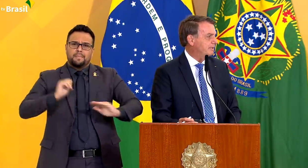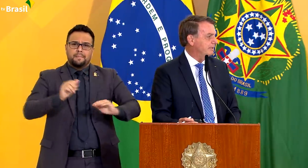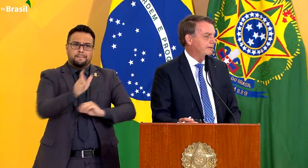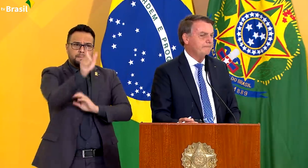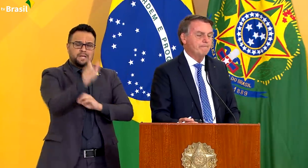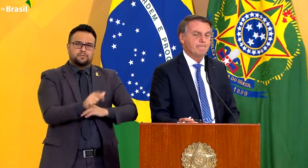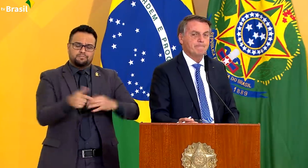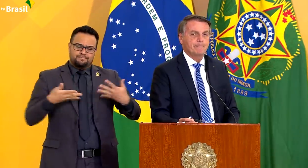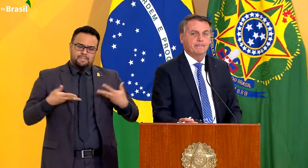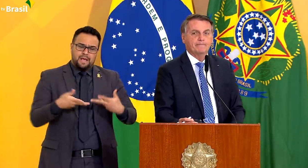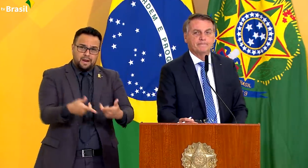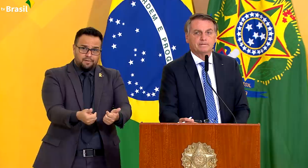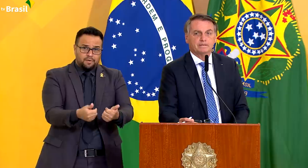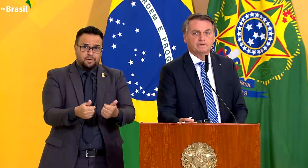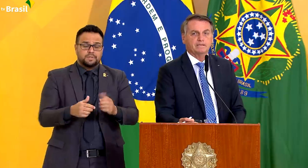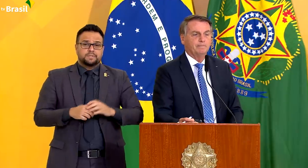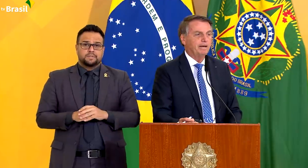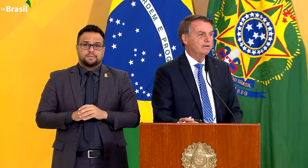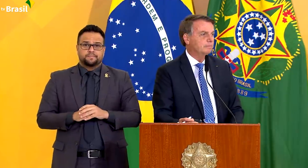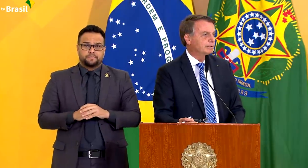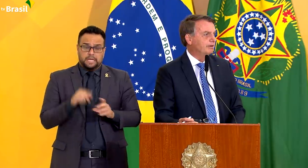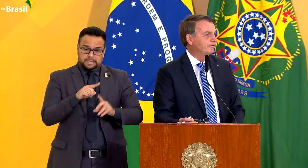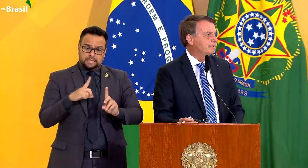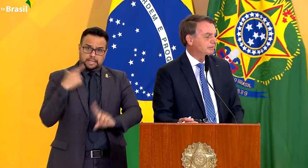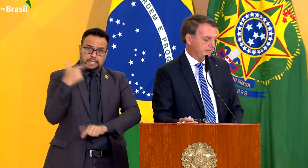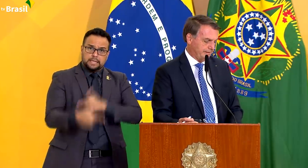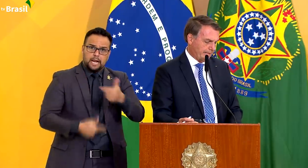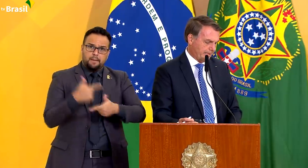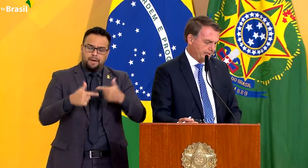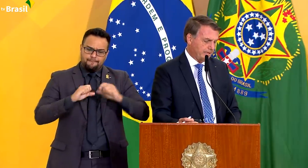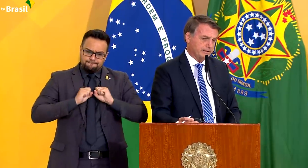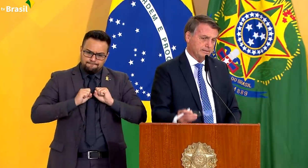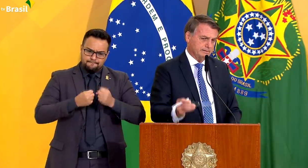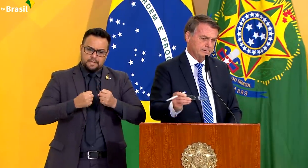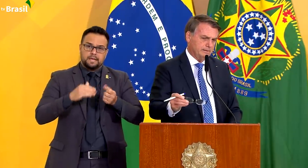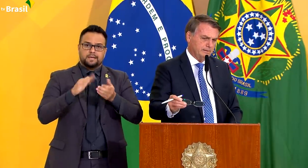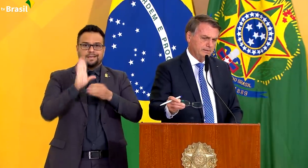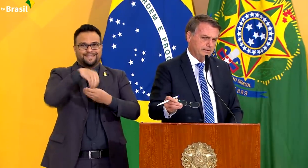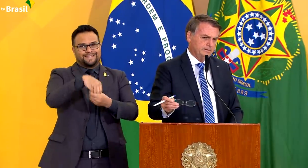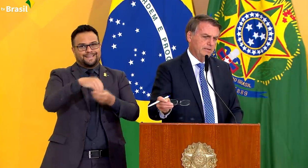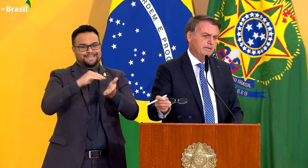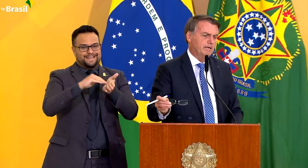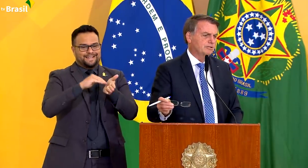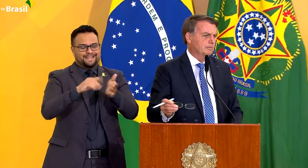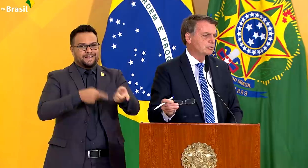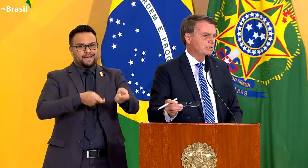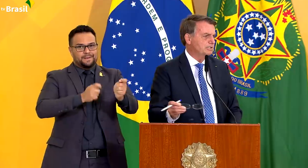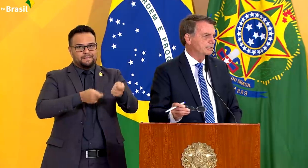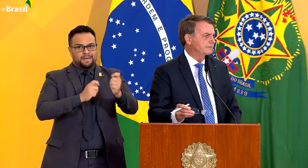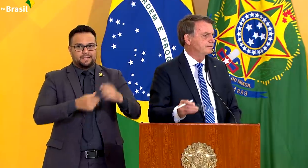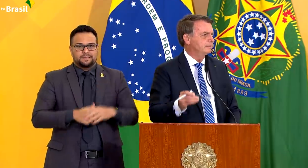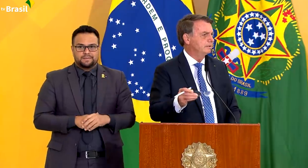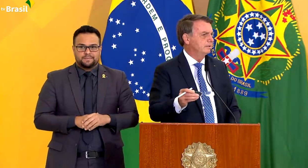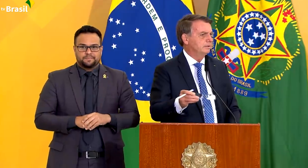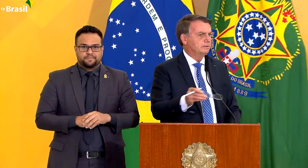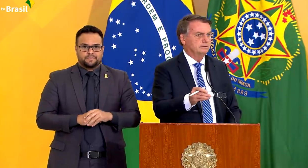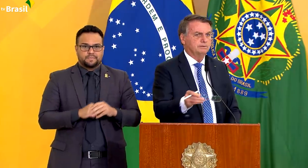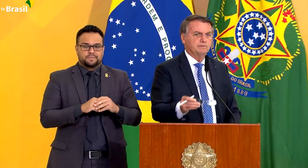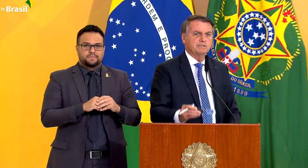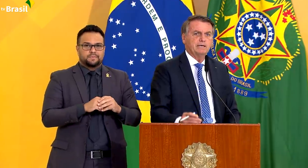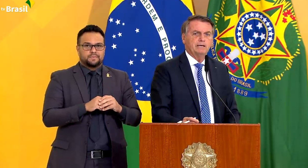excepcional que trabalha com muito afinco na secretaria. E terminando sobre o Jorge Seyfe,